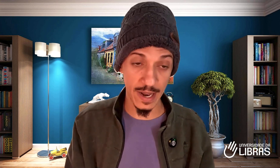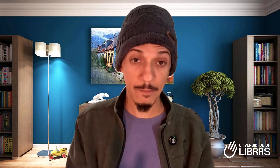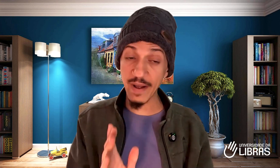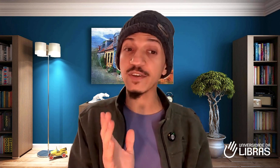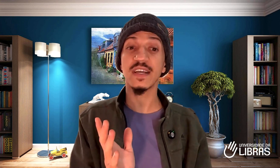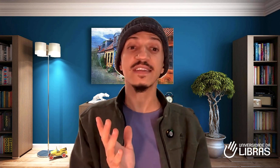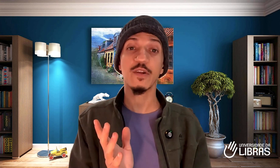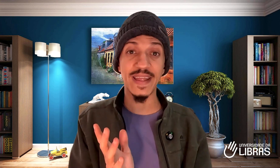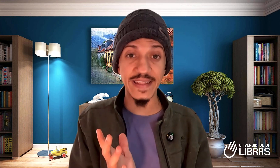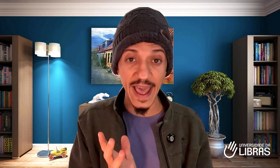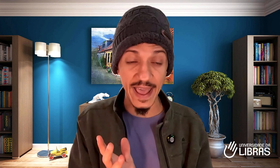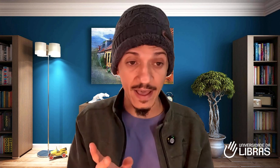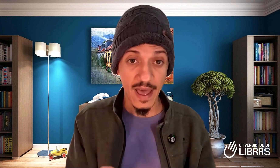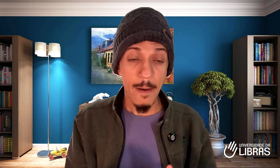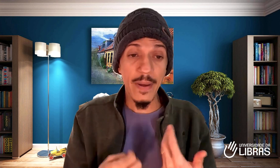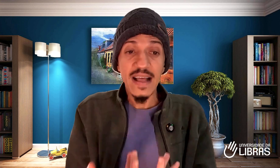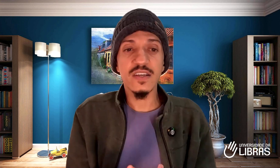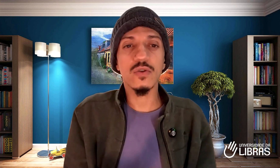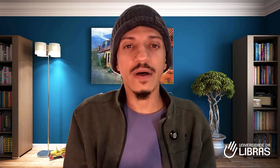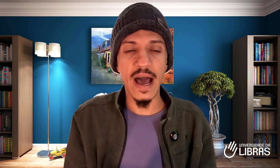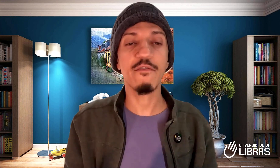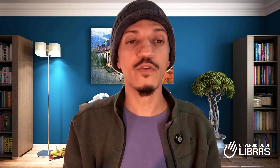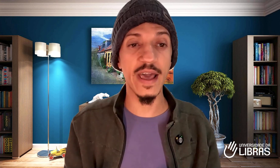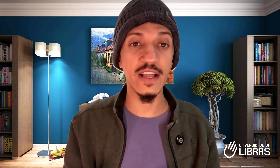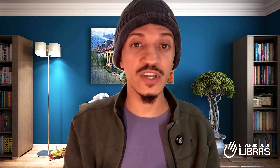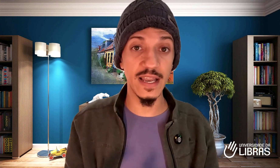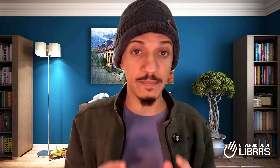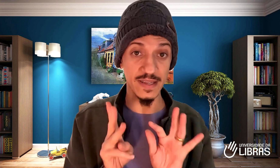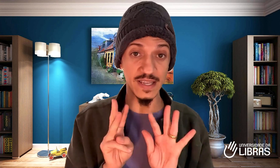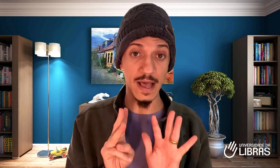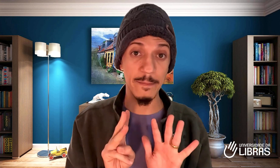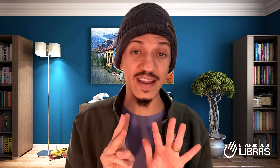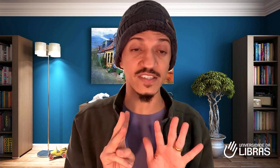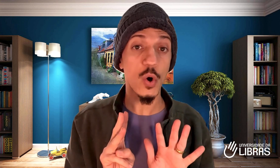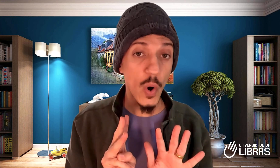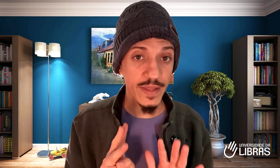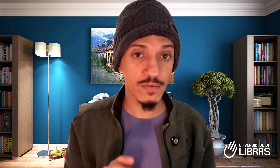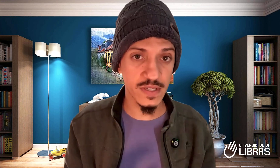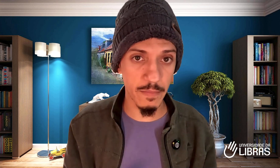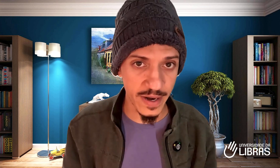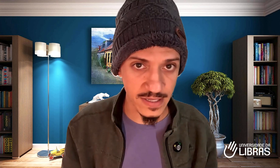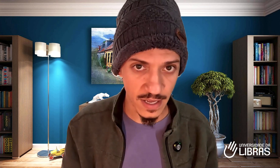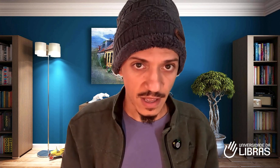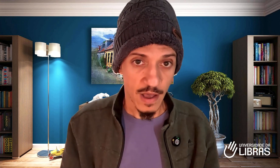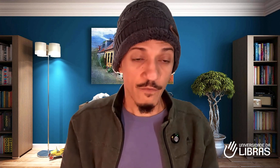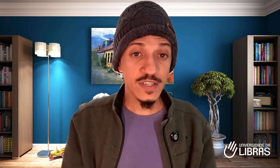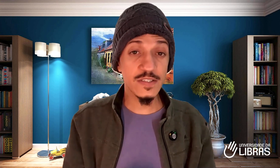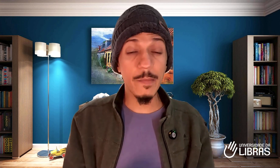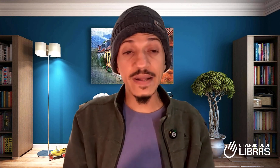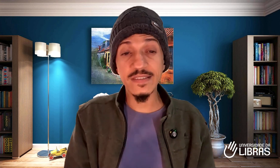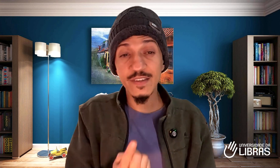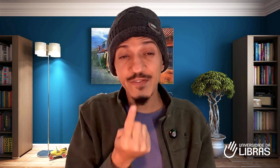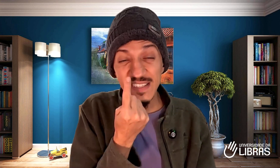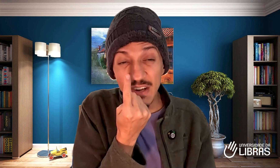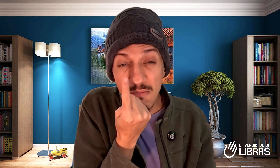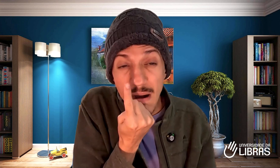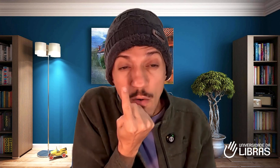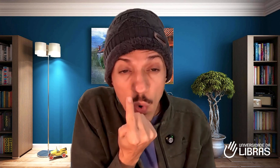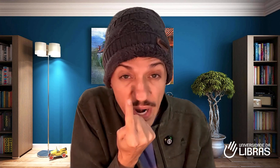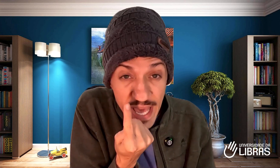Para você ter uma ideia, para se tornar fluente em Libras em apenas oito semanas, você só precisa de fazer uma única